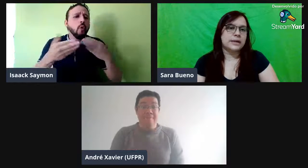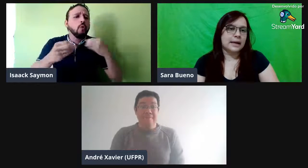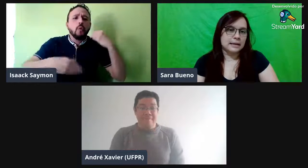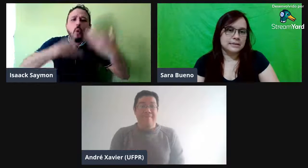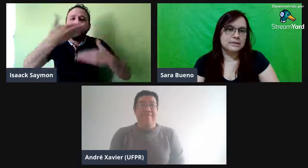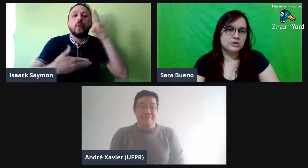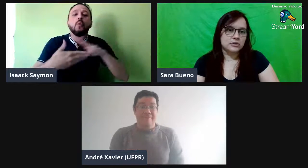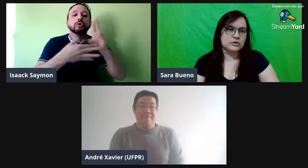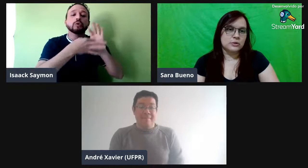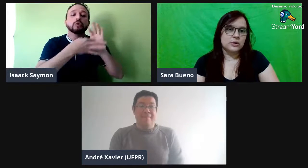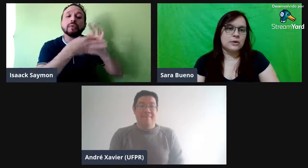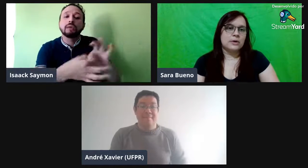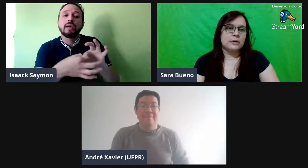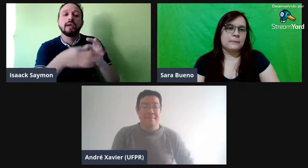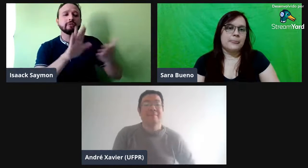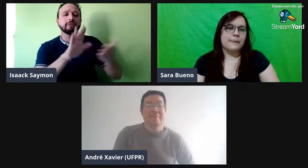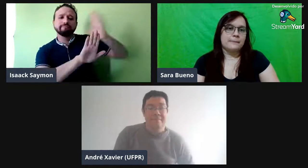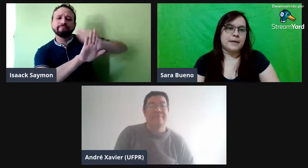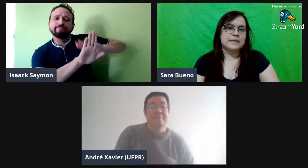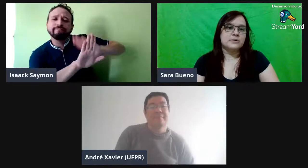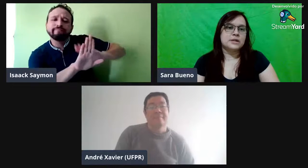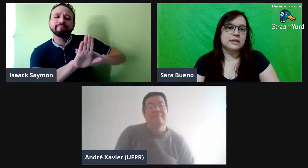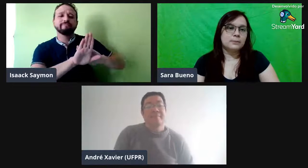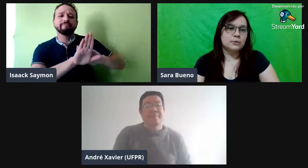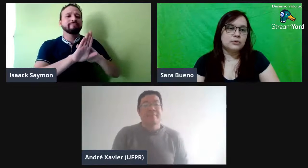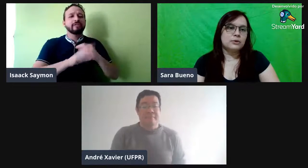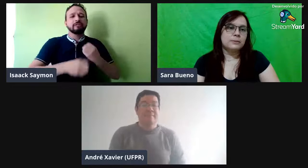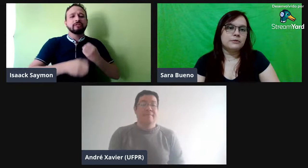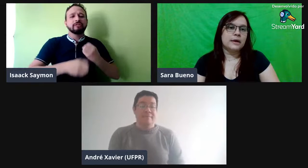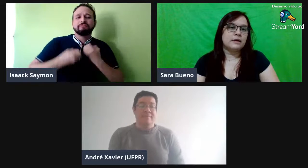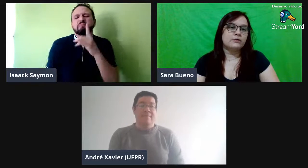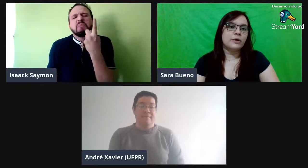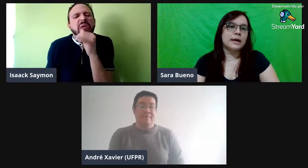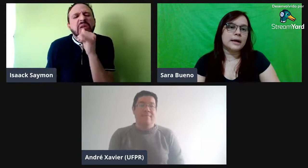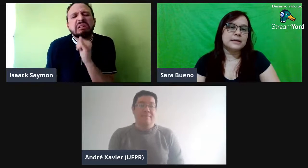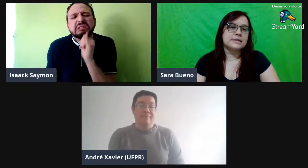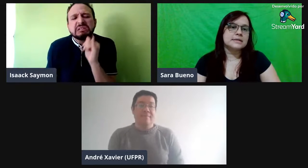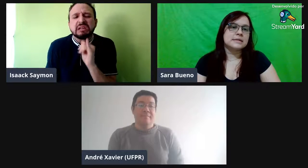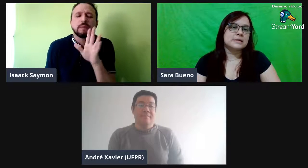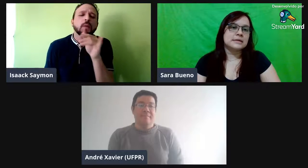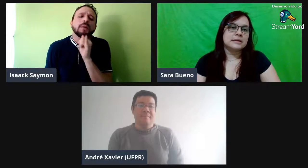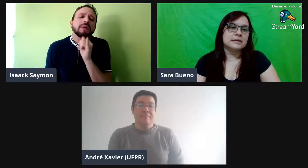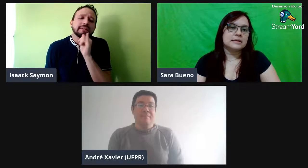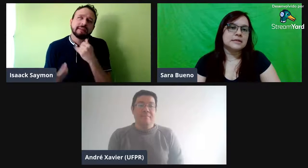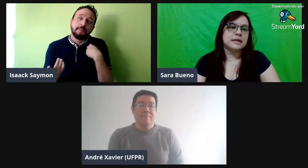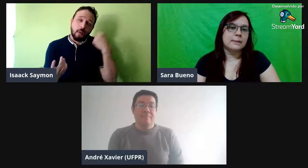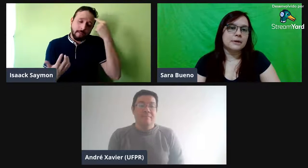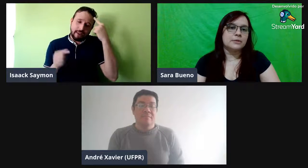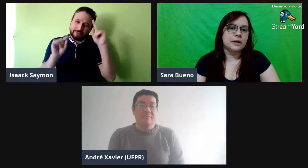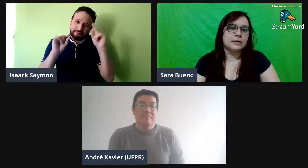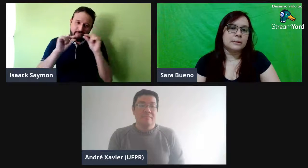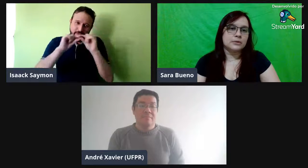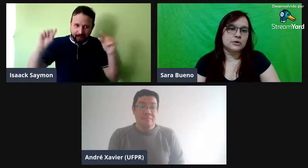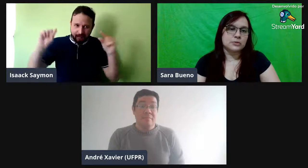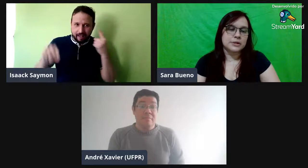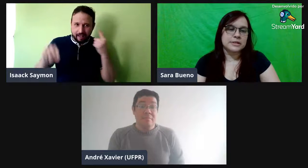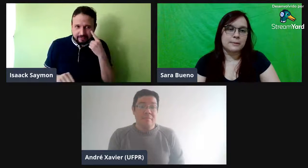análise disso. Mas eu queria muito focar nesse, nesse caminho da prosódia. Por exemplo,